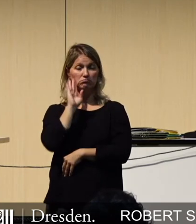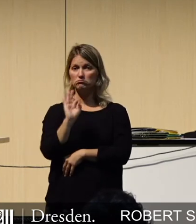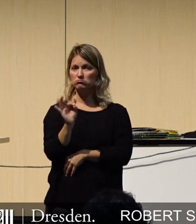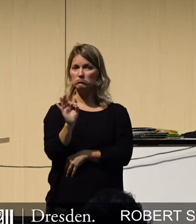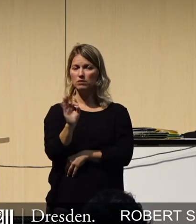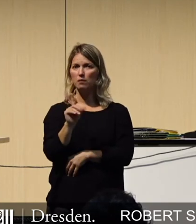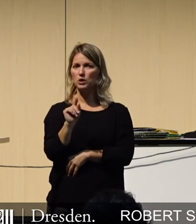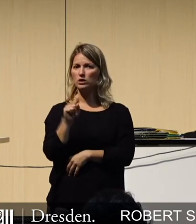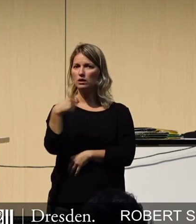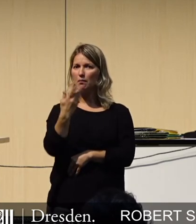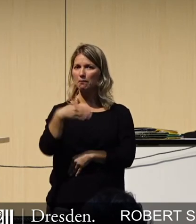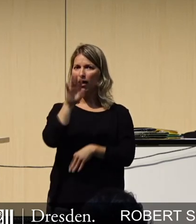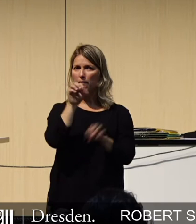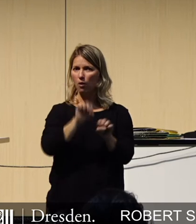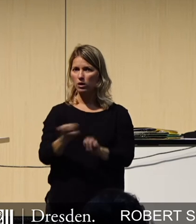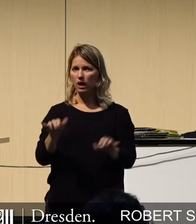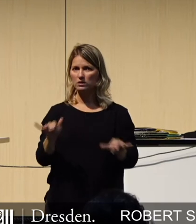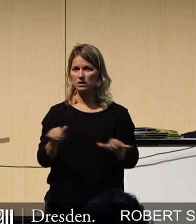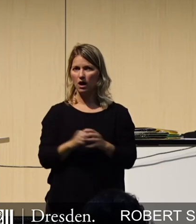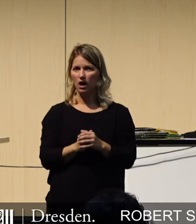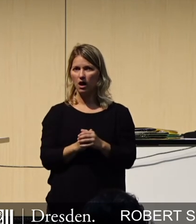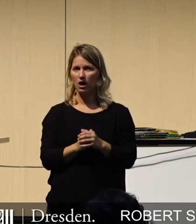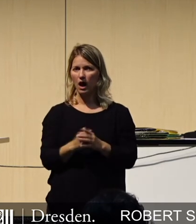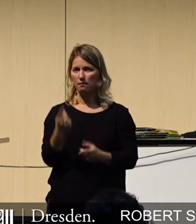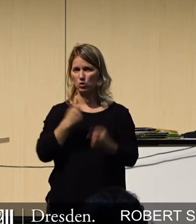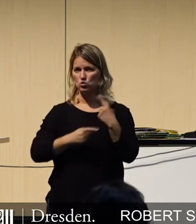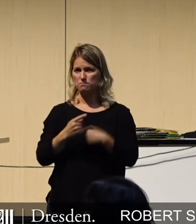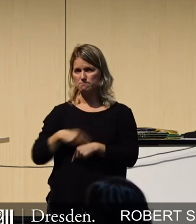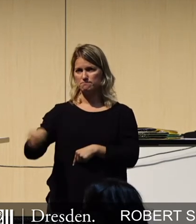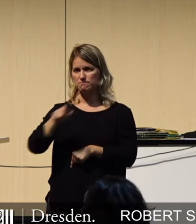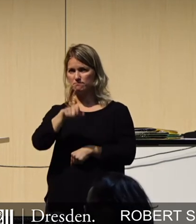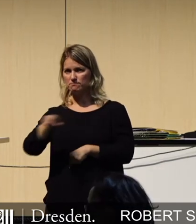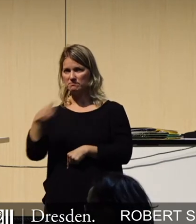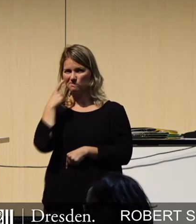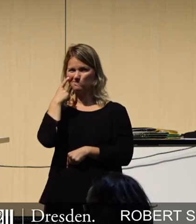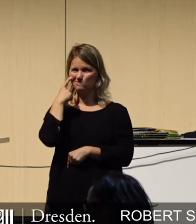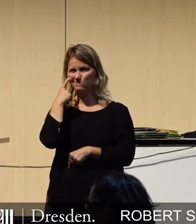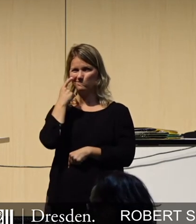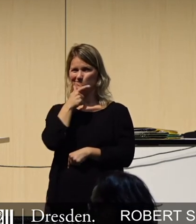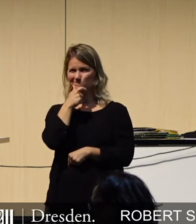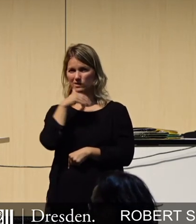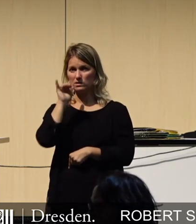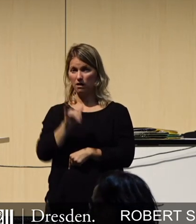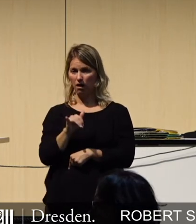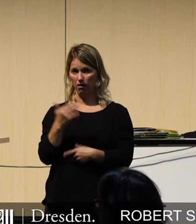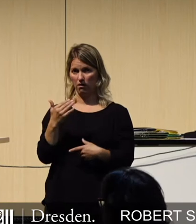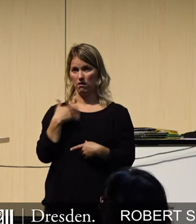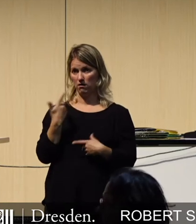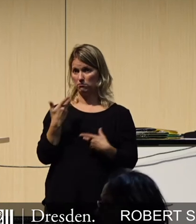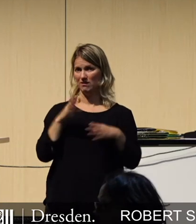zahlreiche neue Möglichkeiten. Es gibt aber auch Bedenken in der Bevölkerung, die wir Grünen natürlich ernst nehmen.